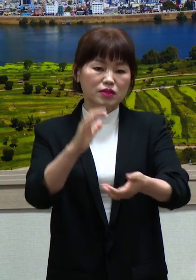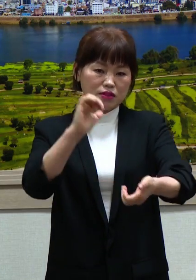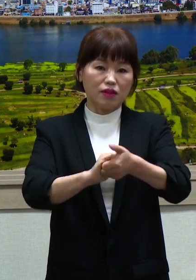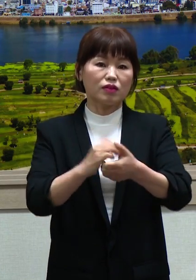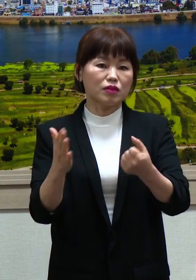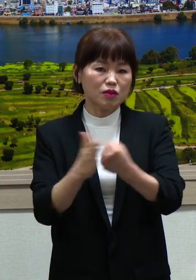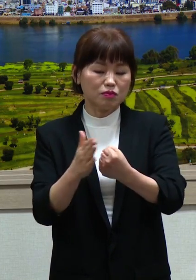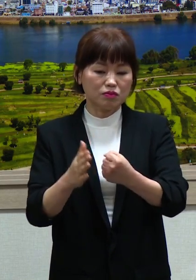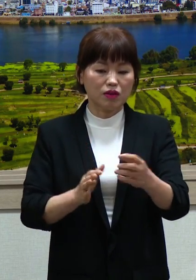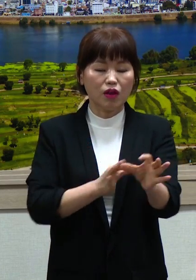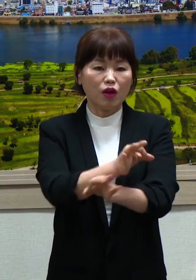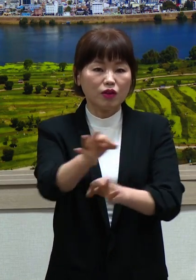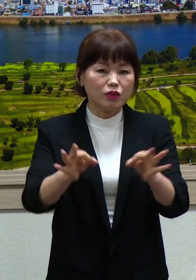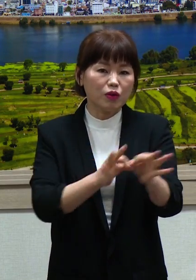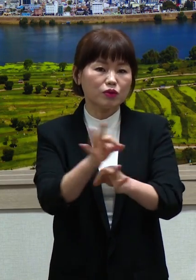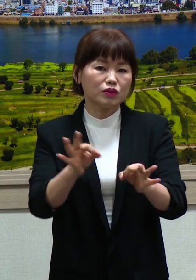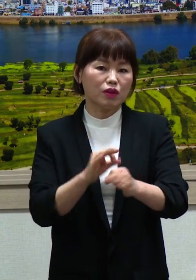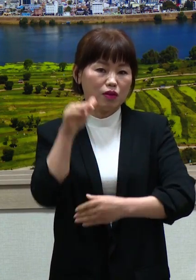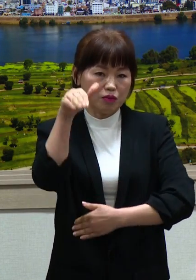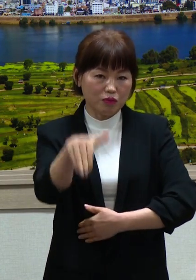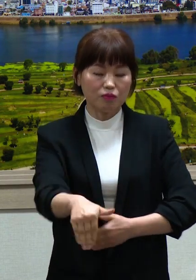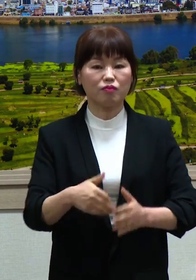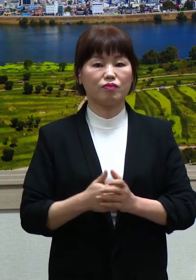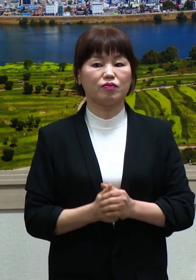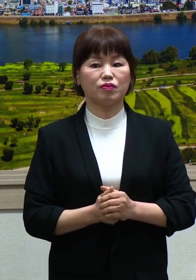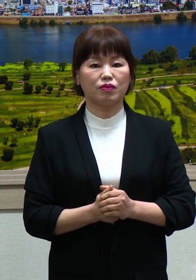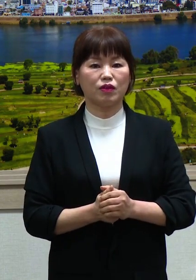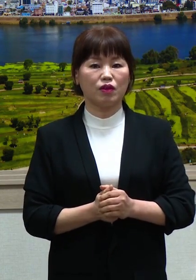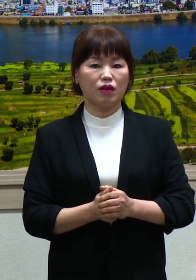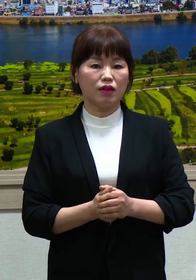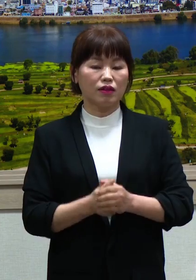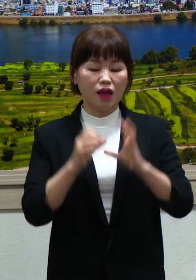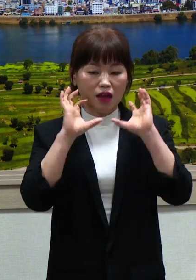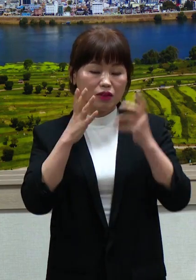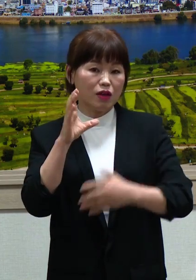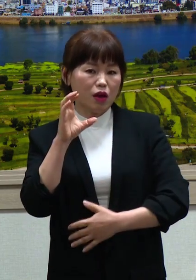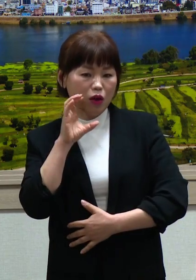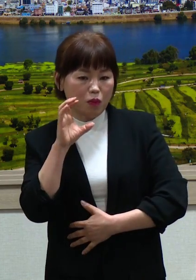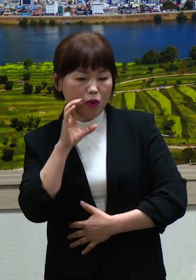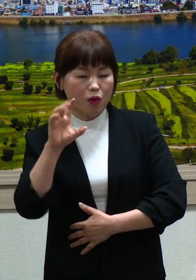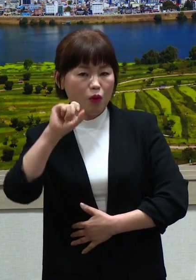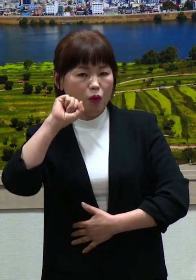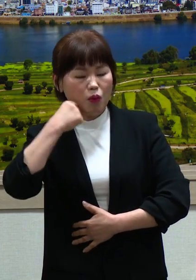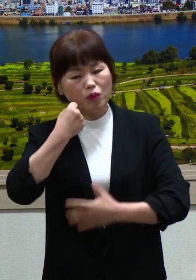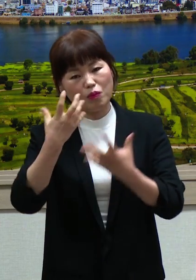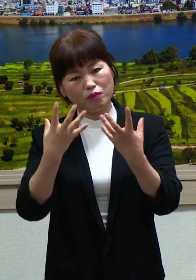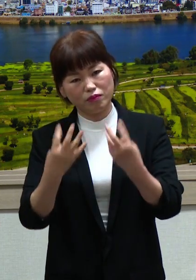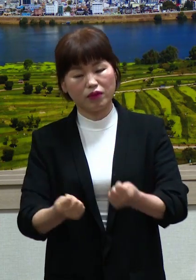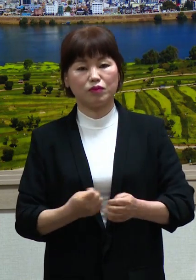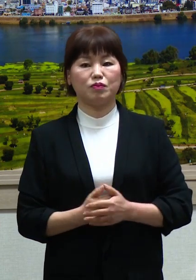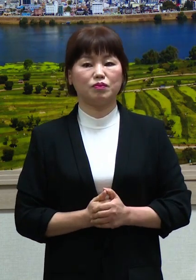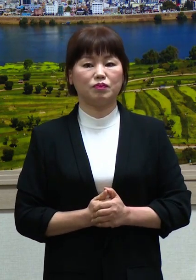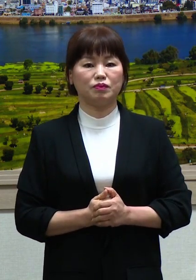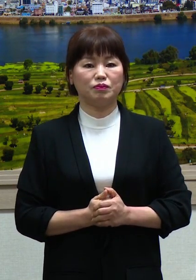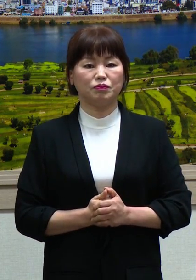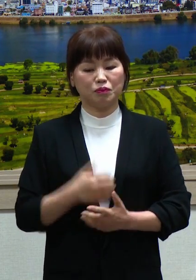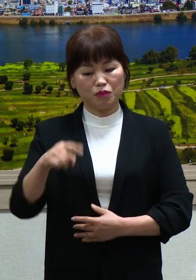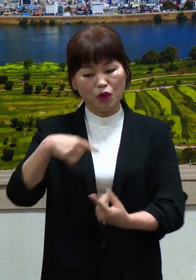왔으며 여행업은 지원소외업종으로 어려움이 크실 거라 생각됩니다.